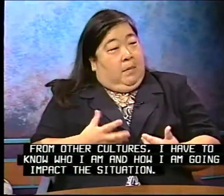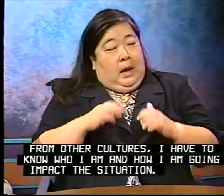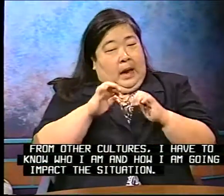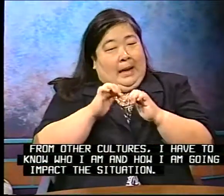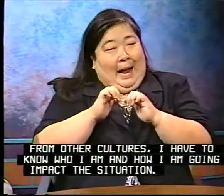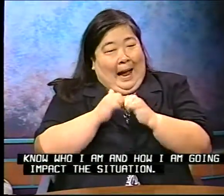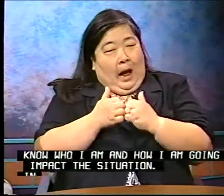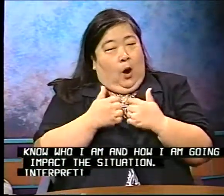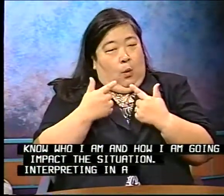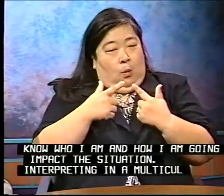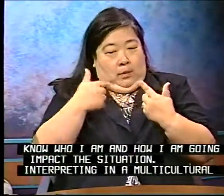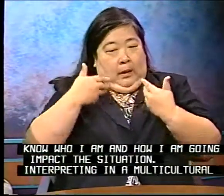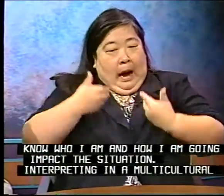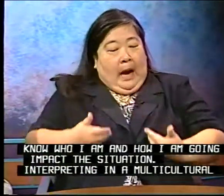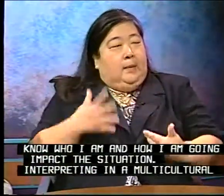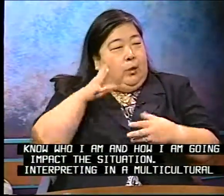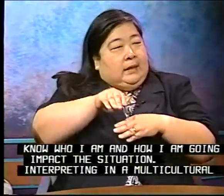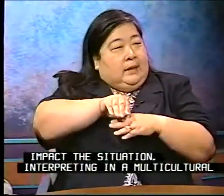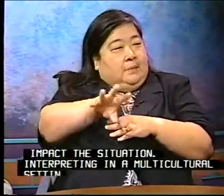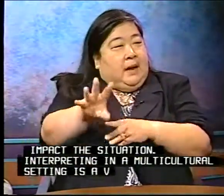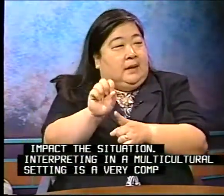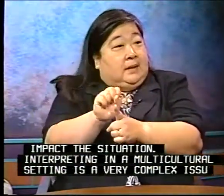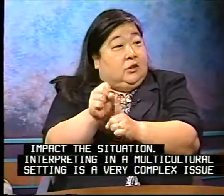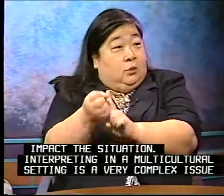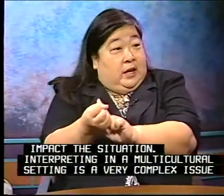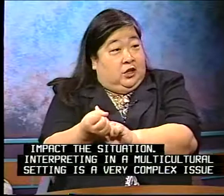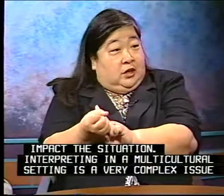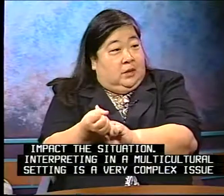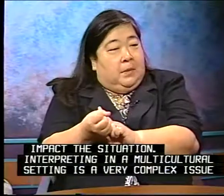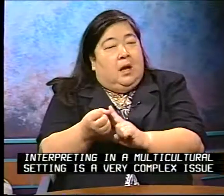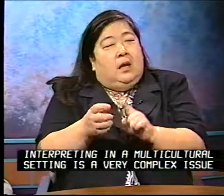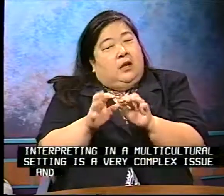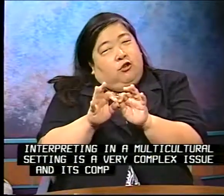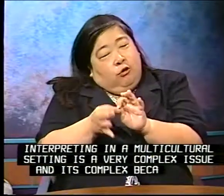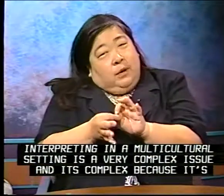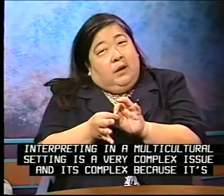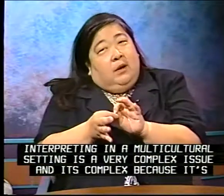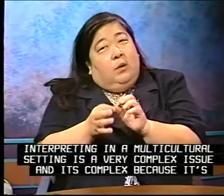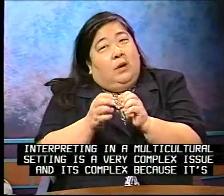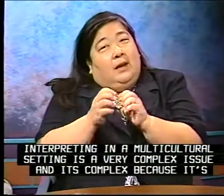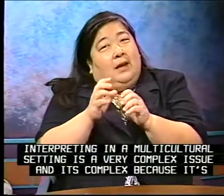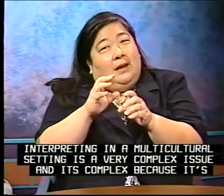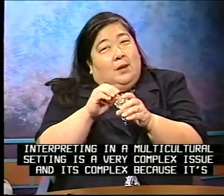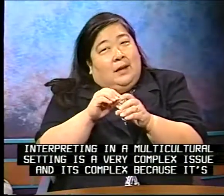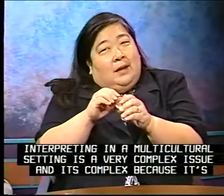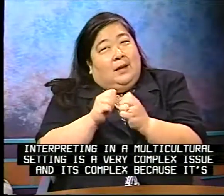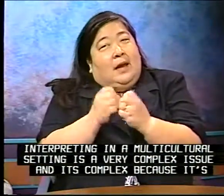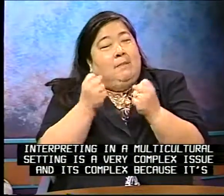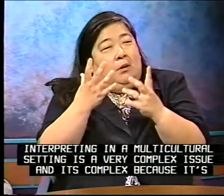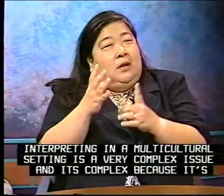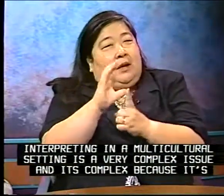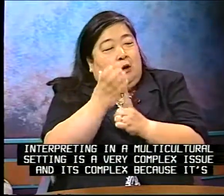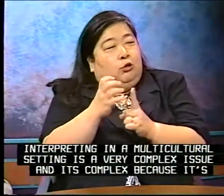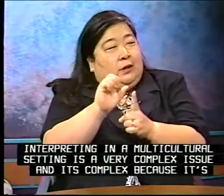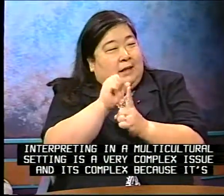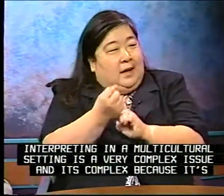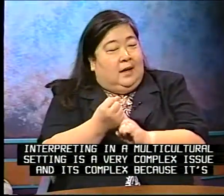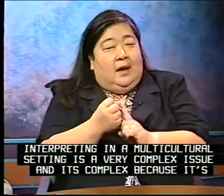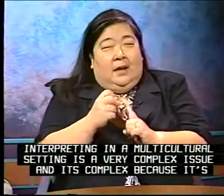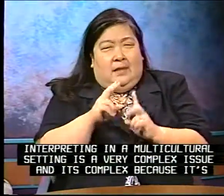and how I am going to impact the situation. Interpreting in a multicultural setting is